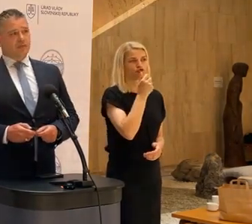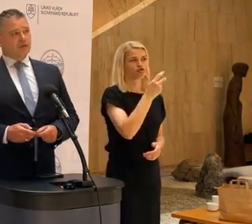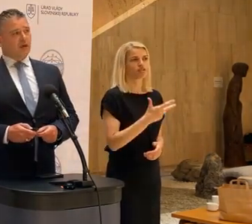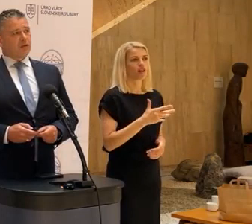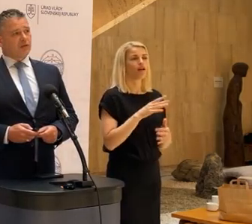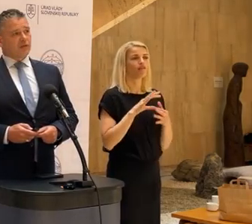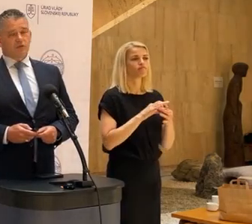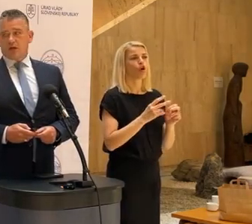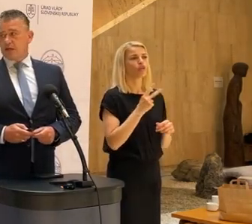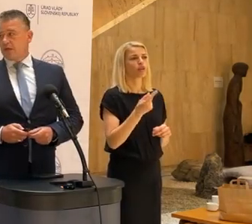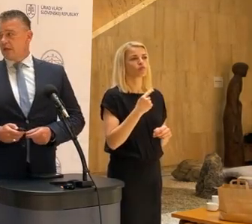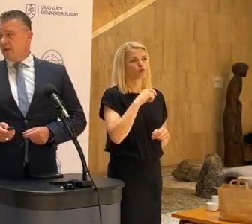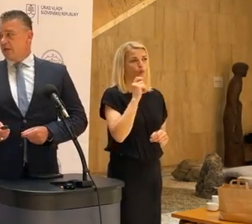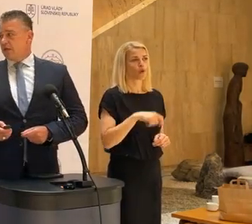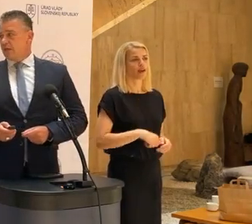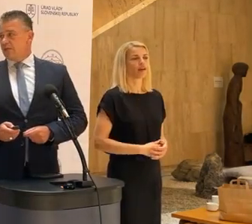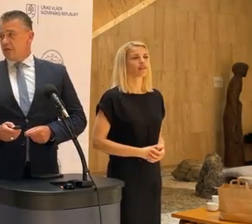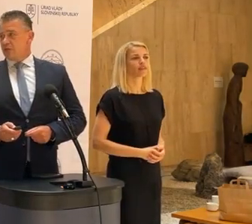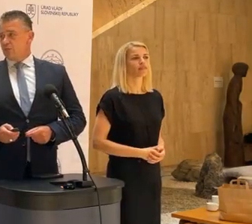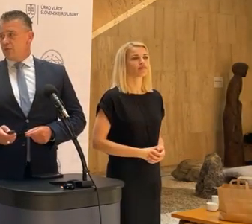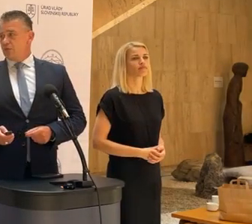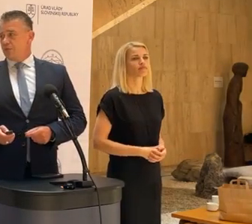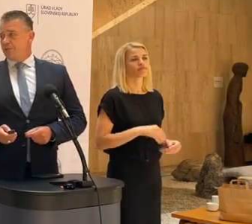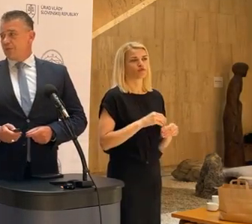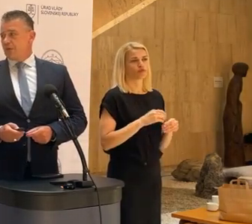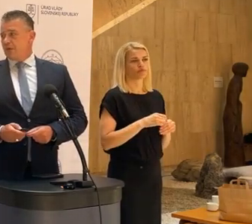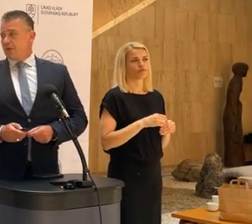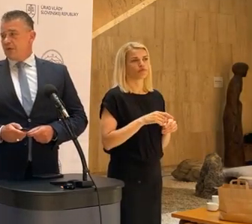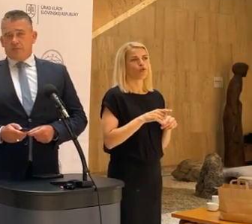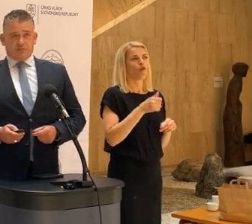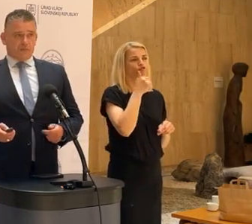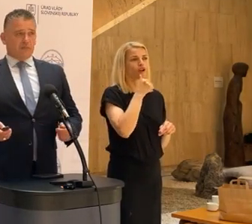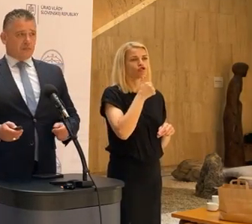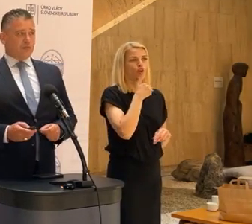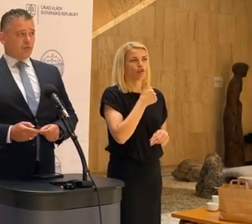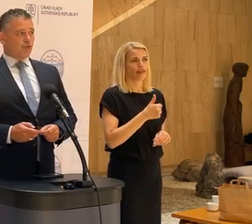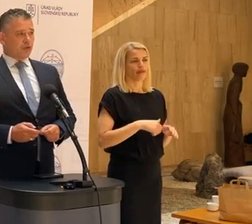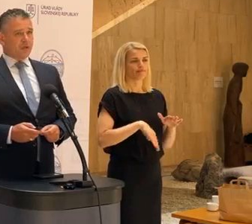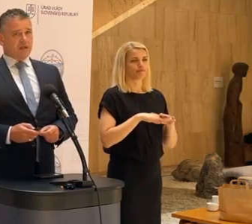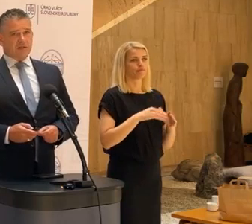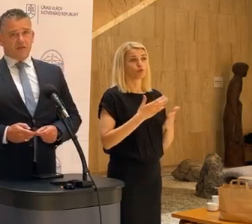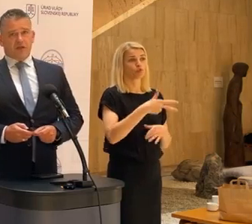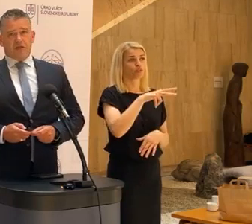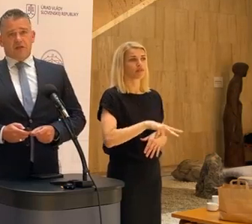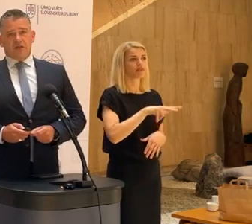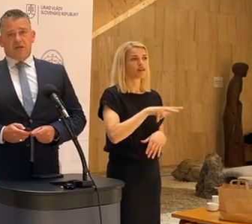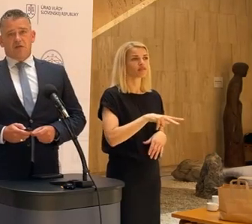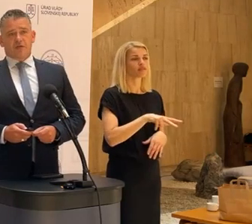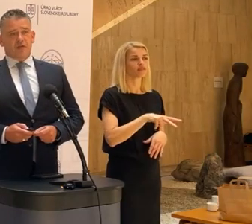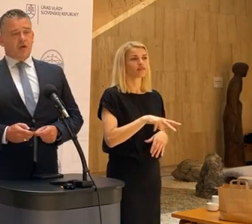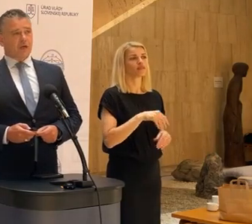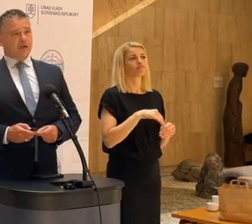týkajúcim sa odidencov z Ukrajiny k včerajšiemu dňu. Sú to už tri mesiace, odkedy